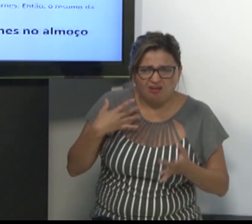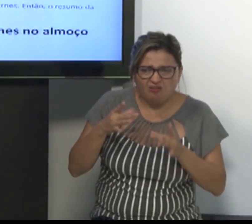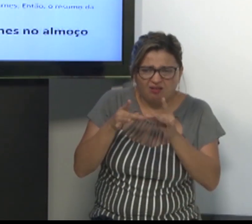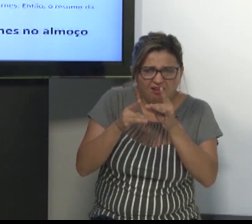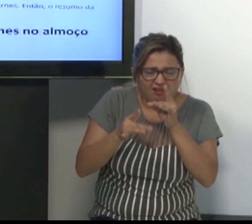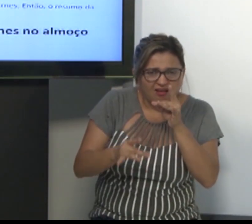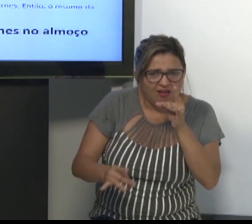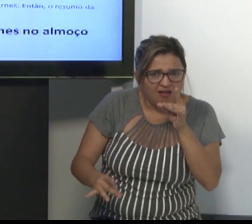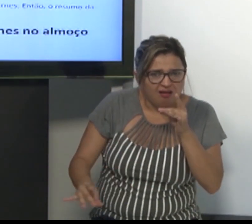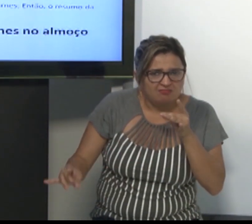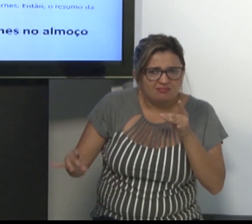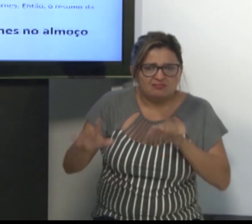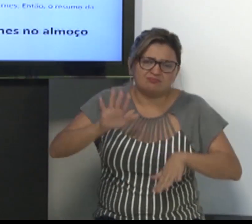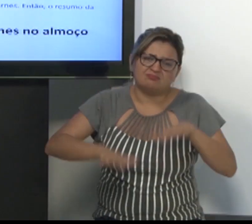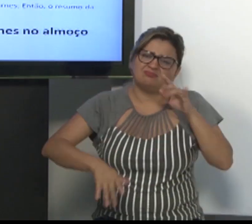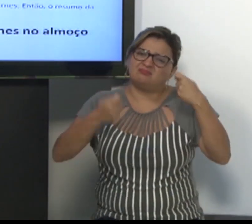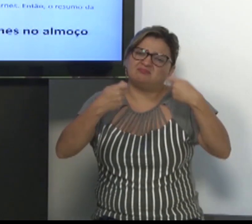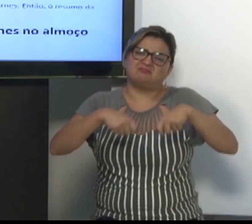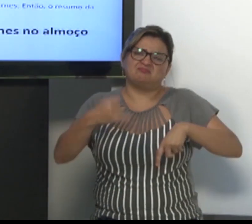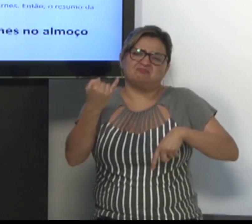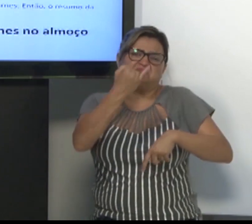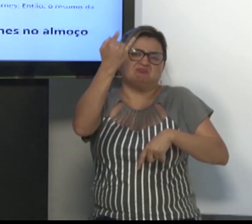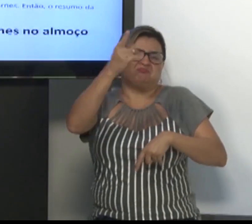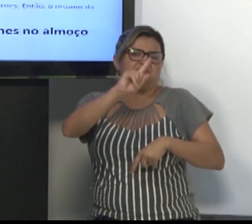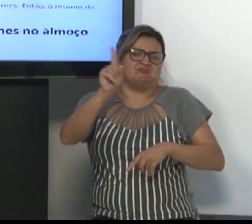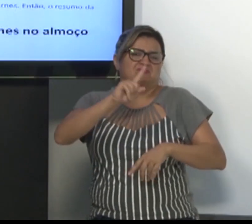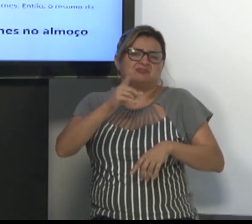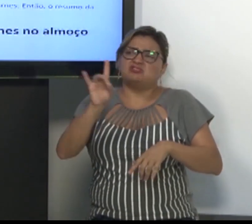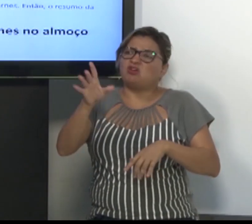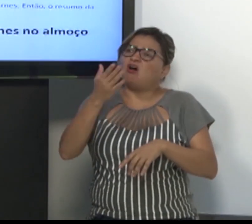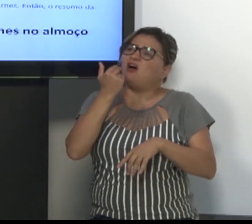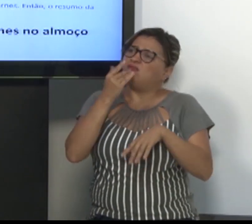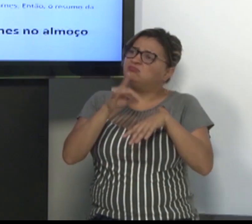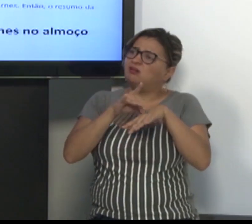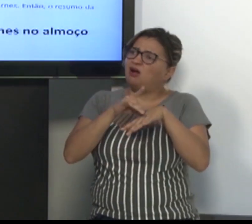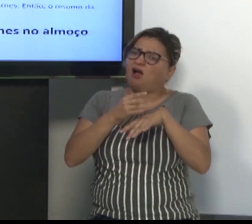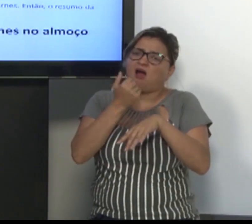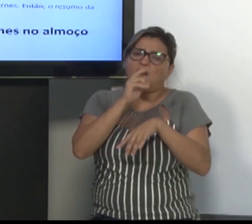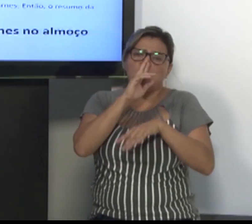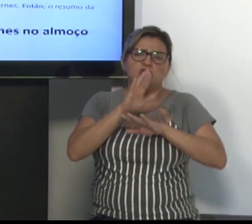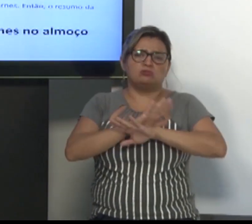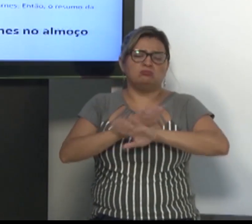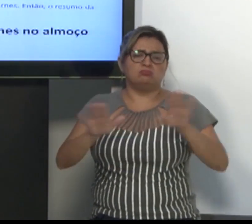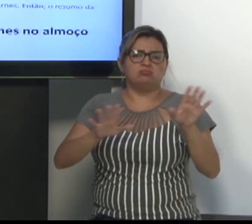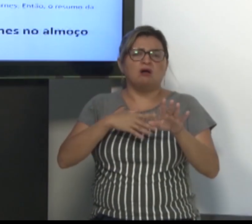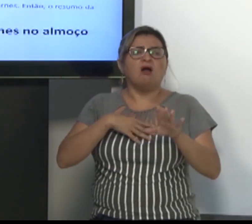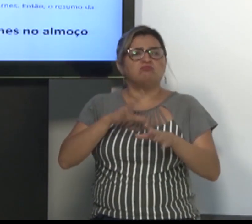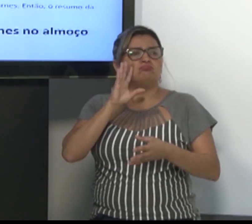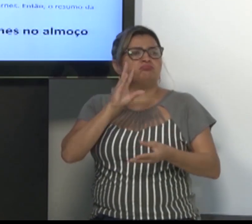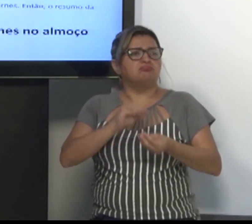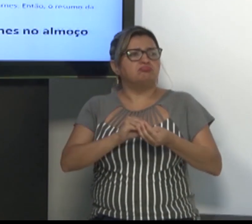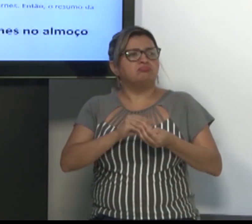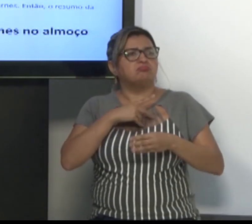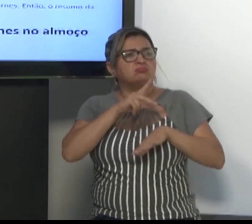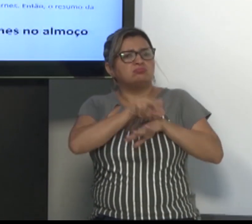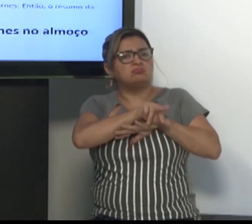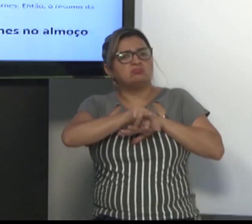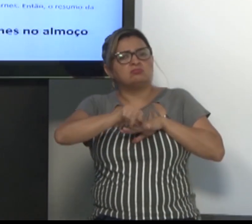carnes já significa que foram vários tipos. É importante colocar cada tipo de